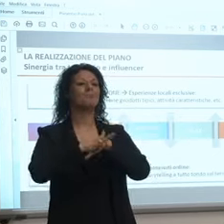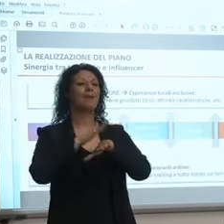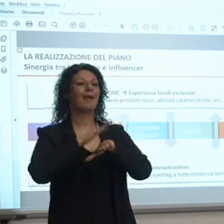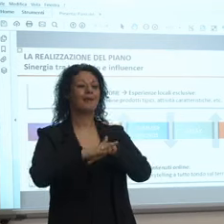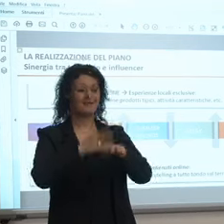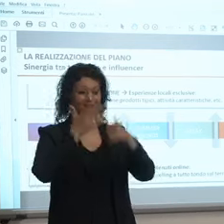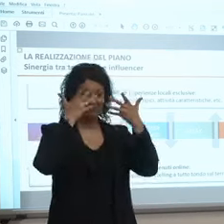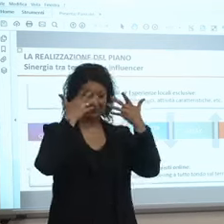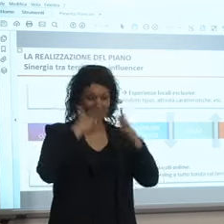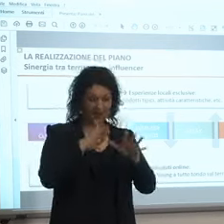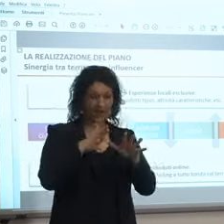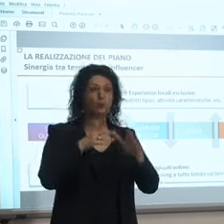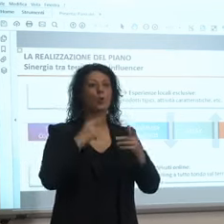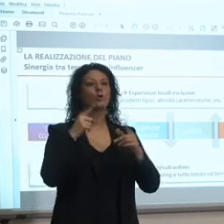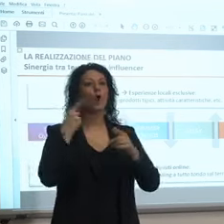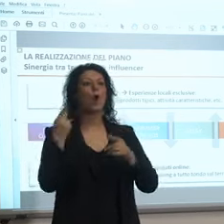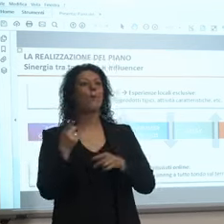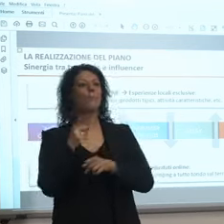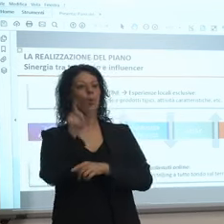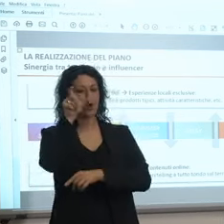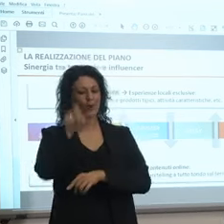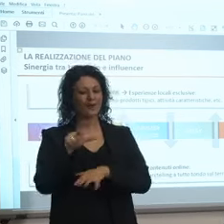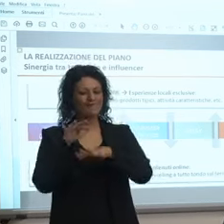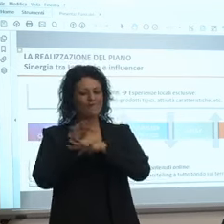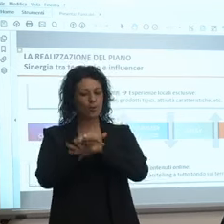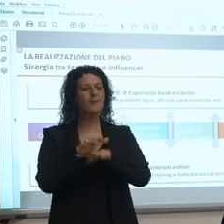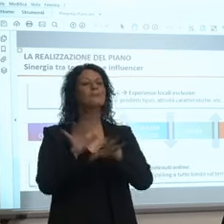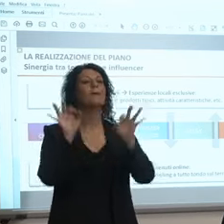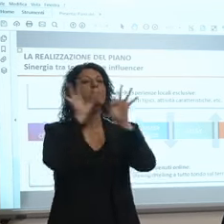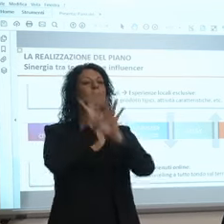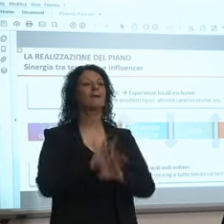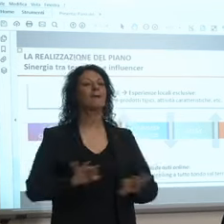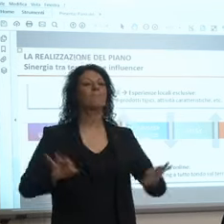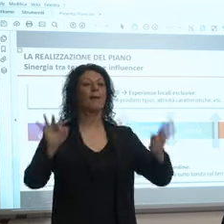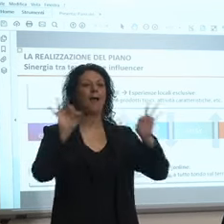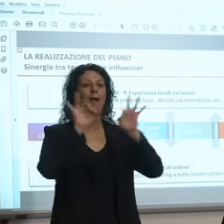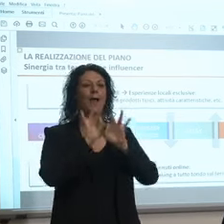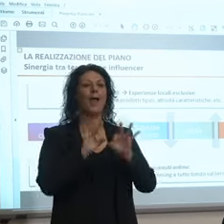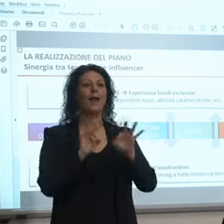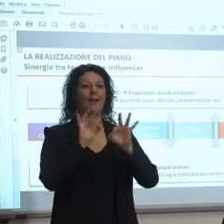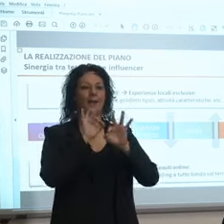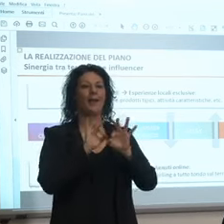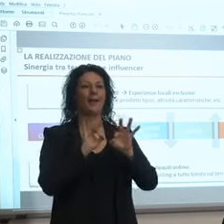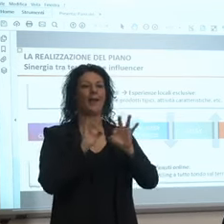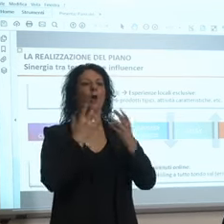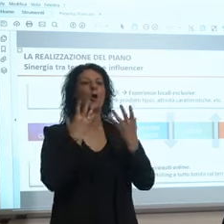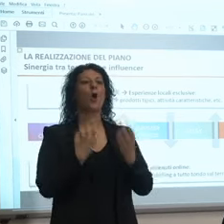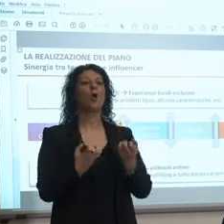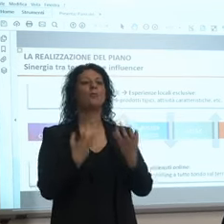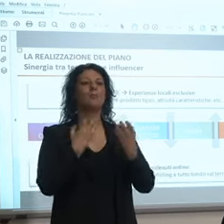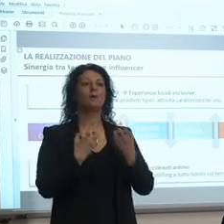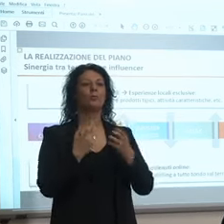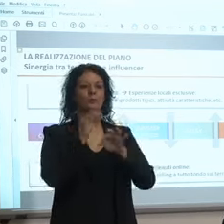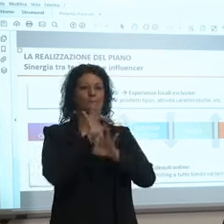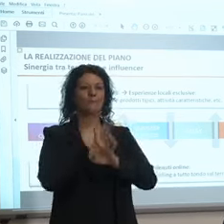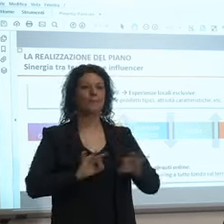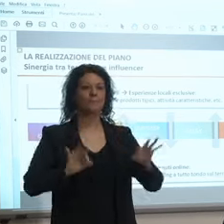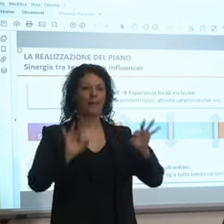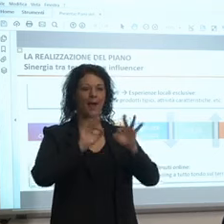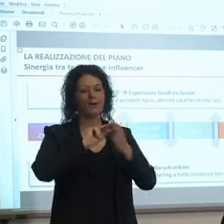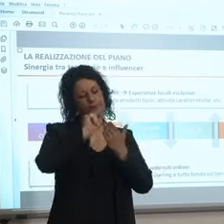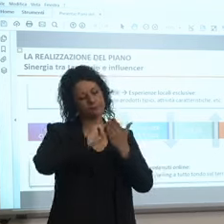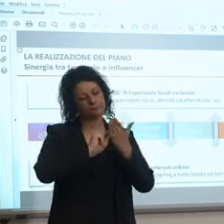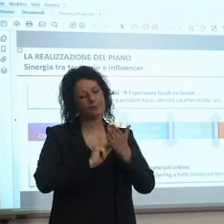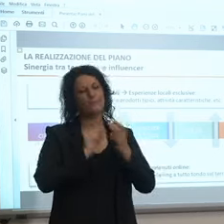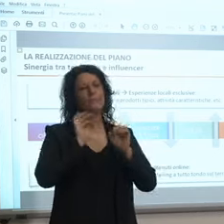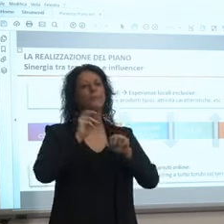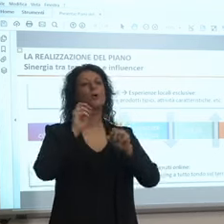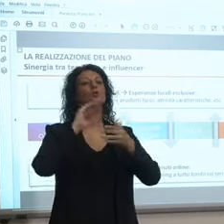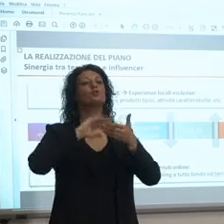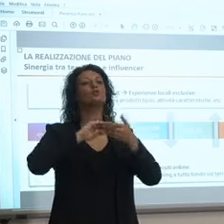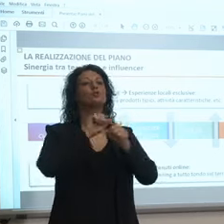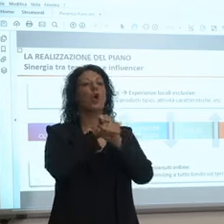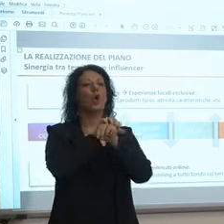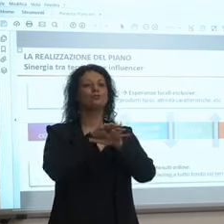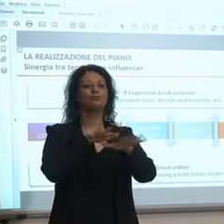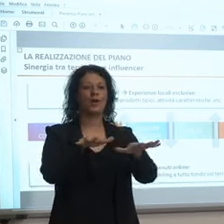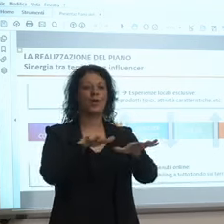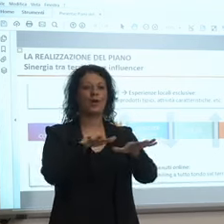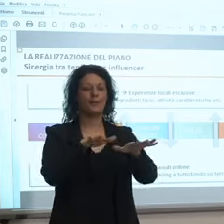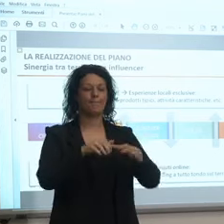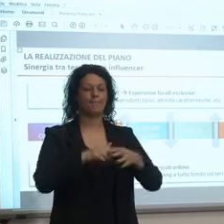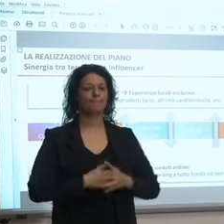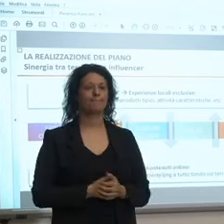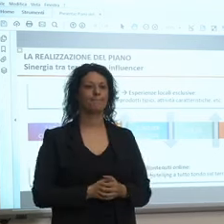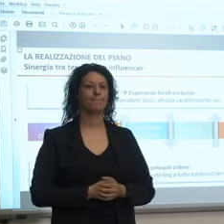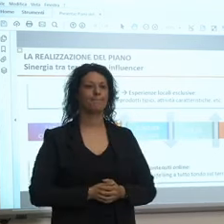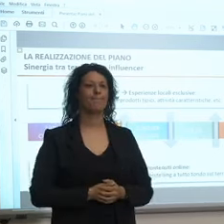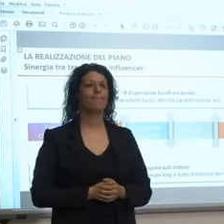i contenuti crea contenuti li scrive e li comunica sui social quindi fa un'esperienza il giochino e poi dire a